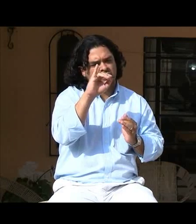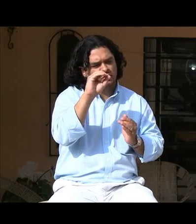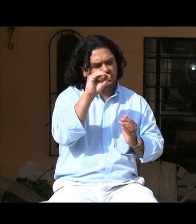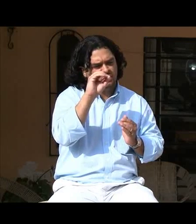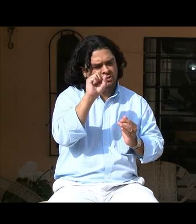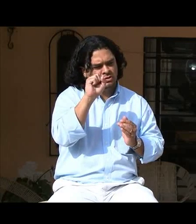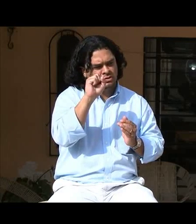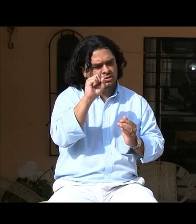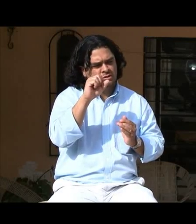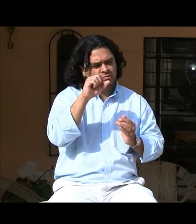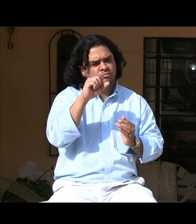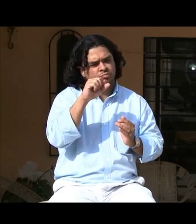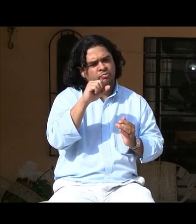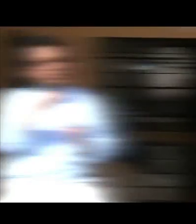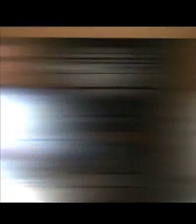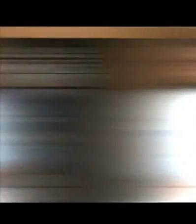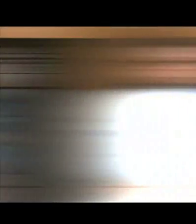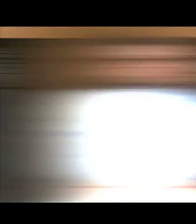Generales.